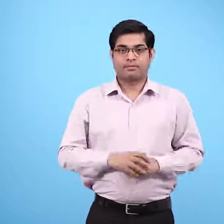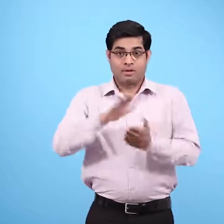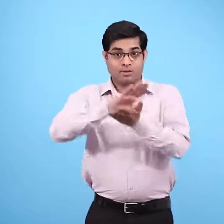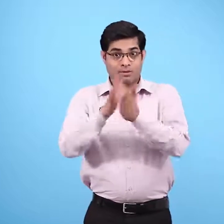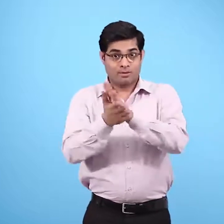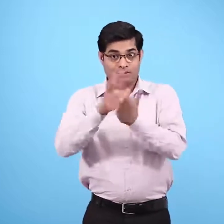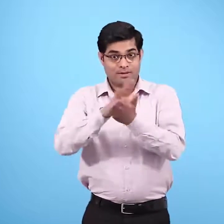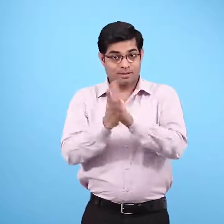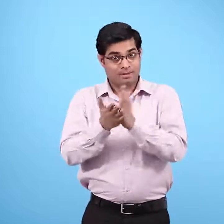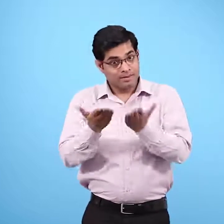चावल लो